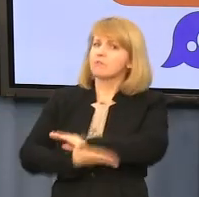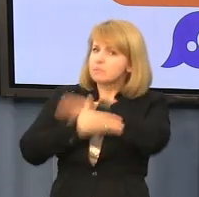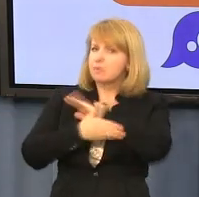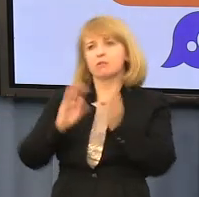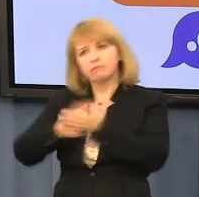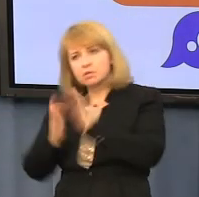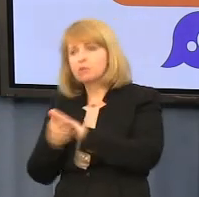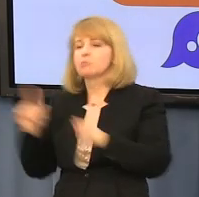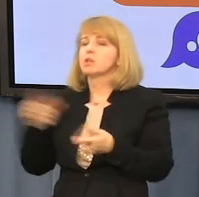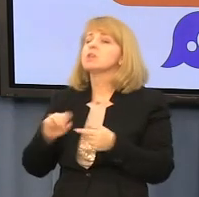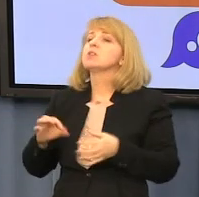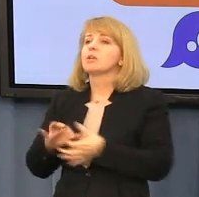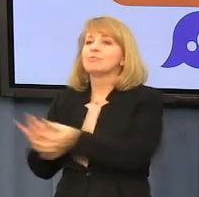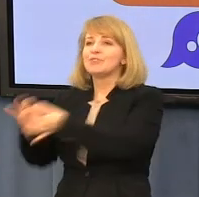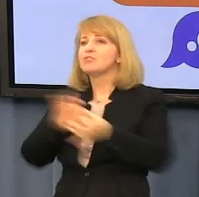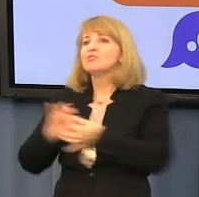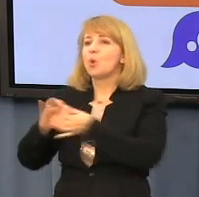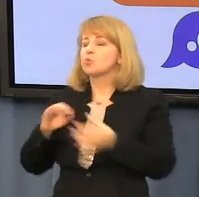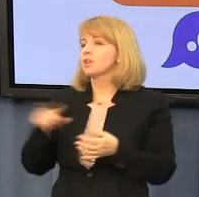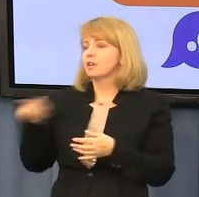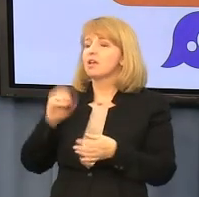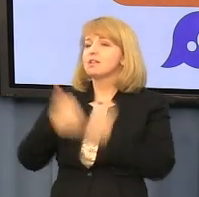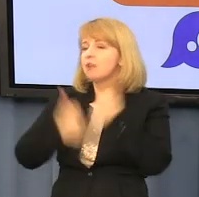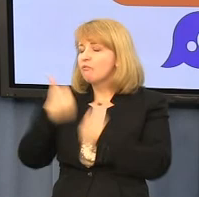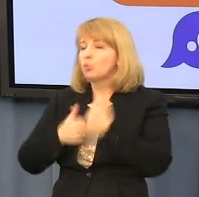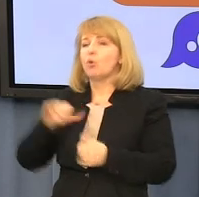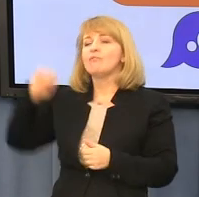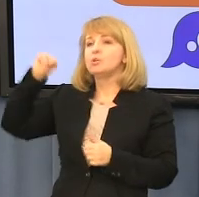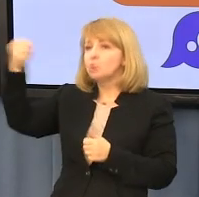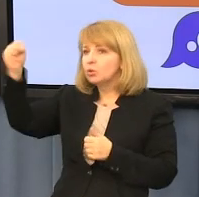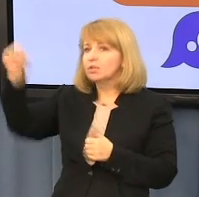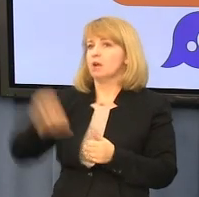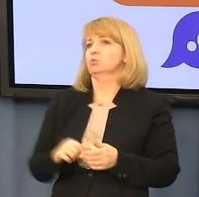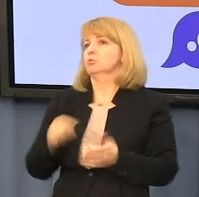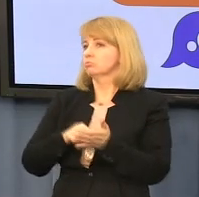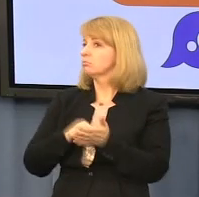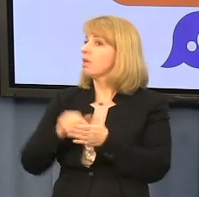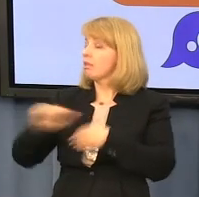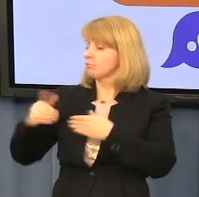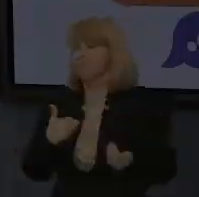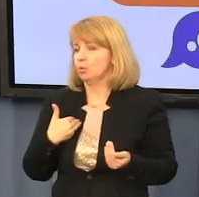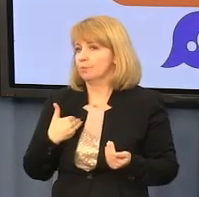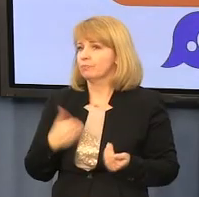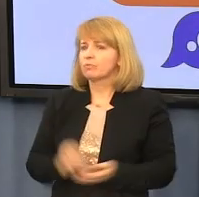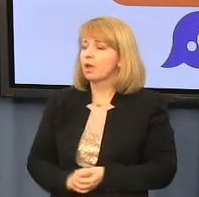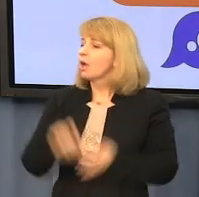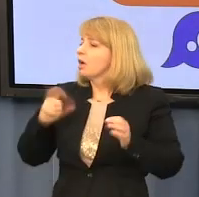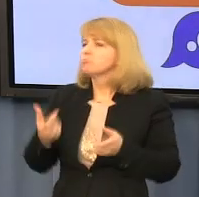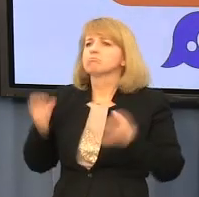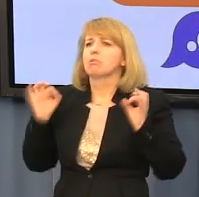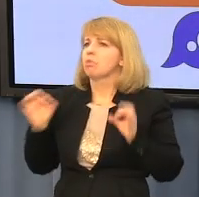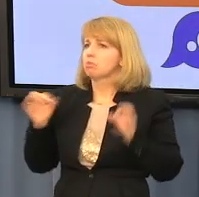oczywiście Związek Zawodowy Solidarność, który jest mu bliski ideowo z powodu klerykalizmu władz związkowych. Można